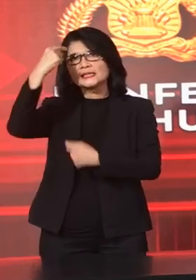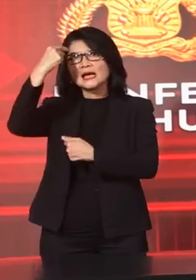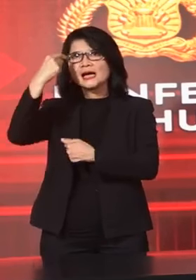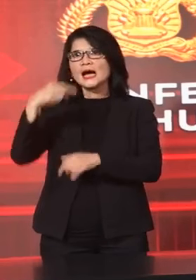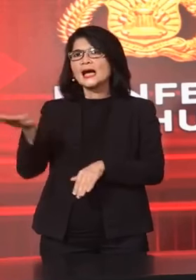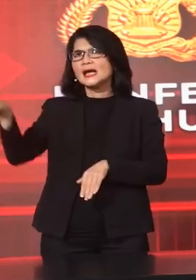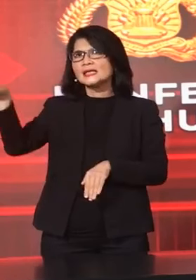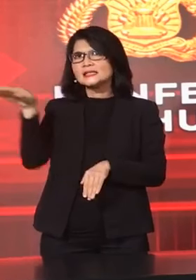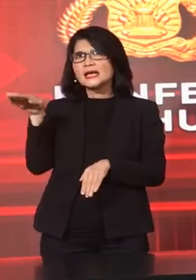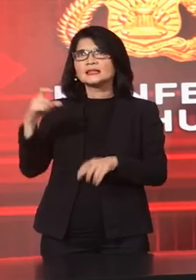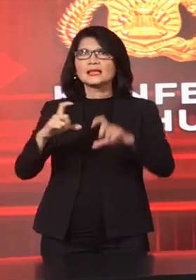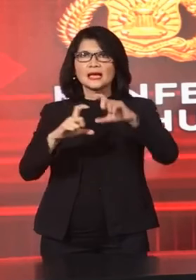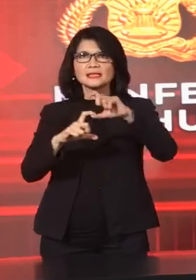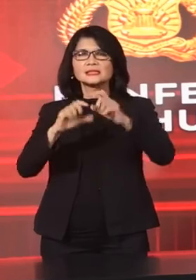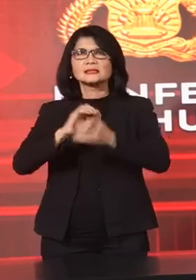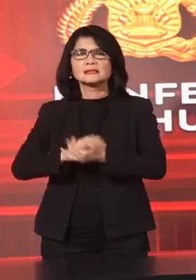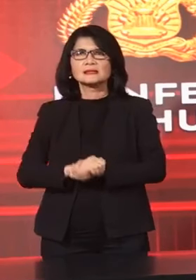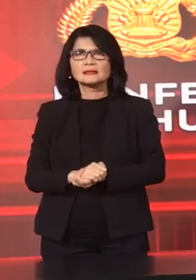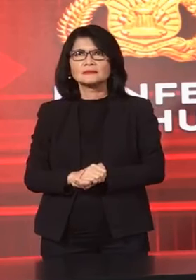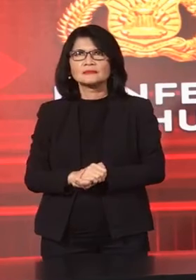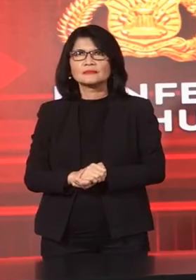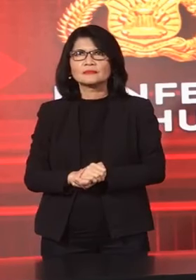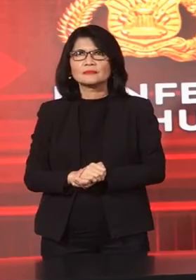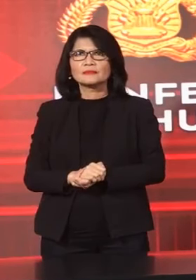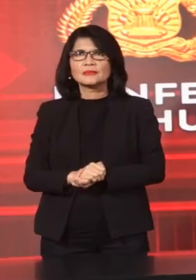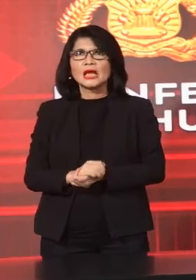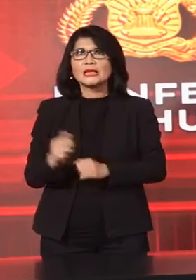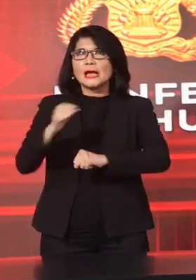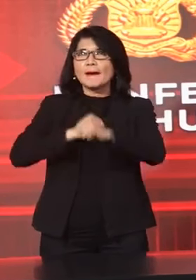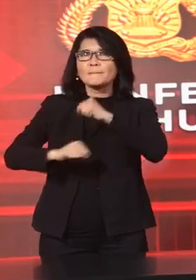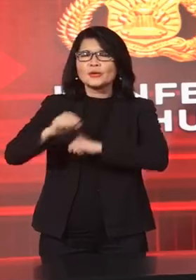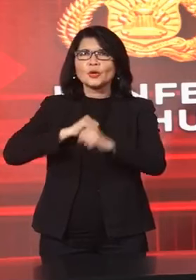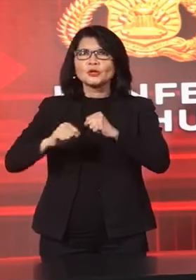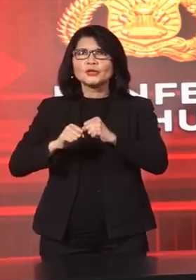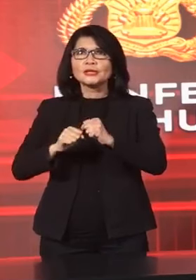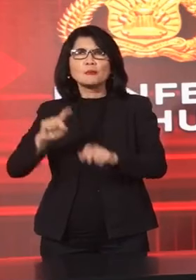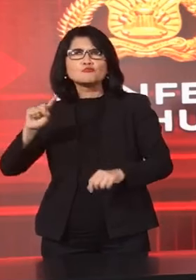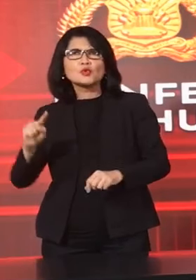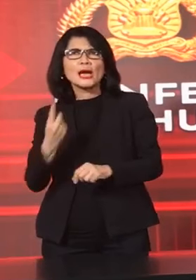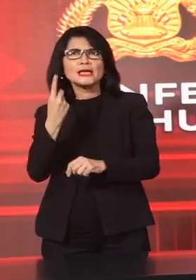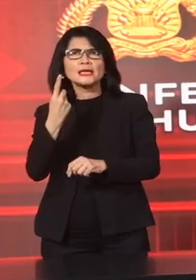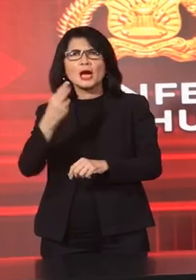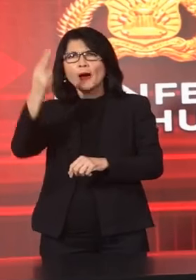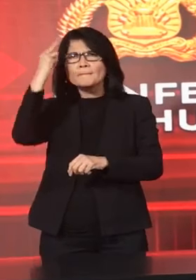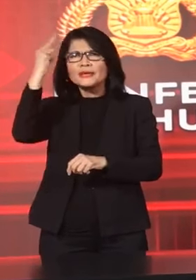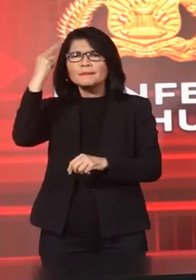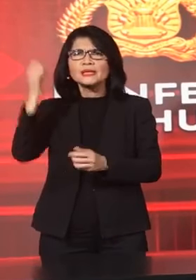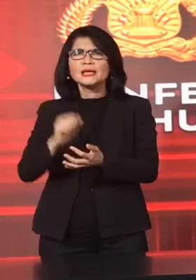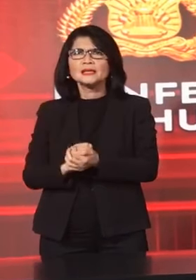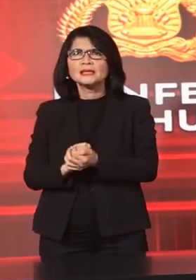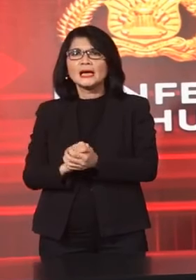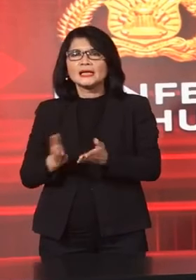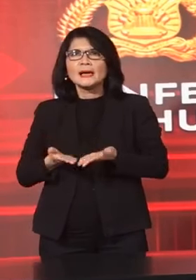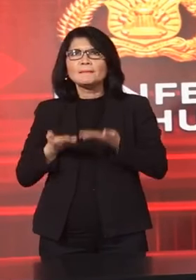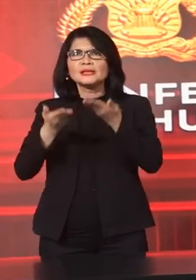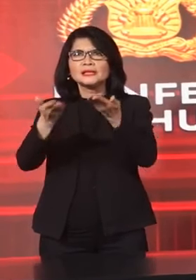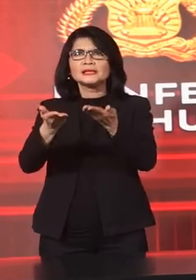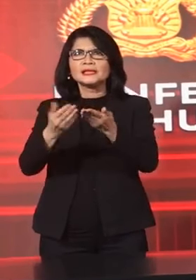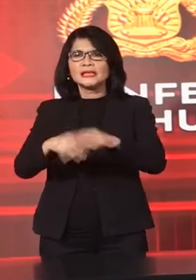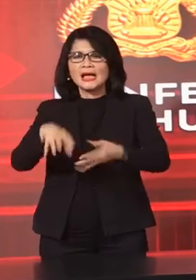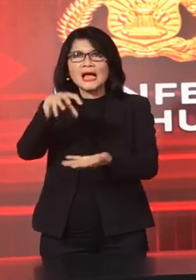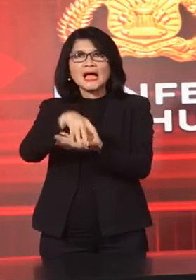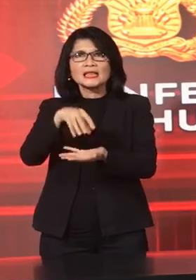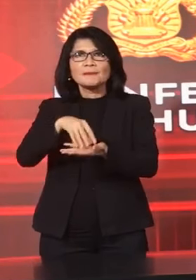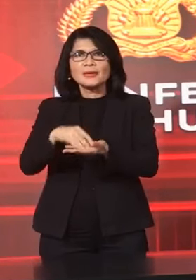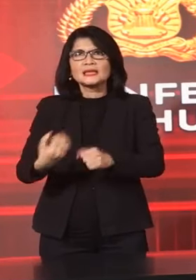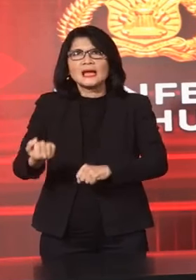Inisial ZS Yang Berperan Sebagai Inisiator Dan Penyedia Lapak